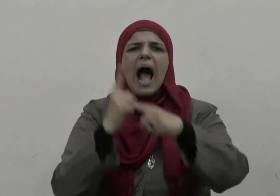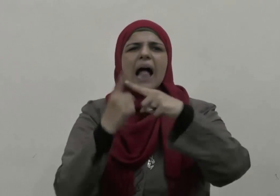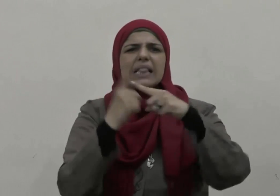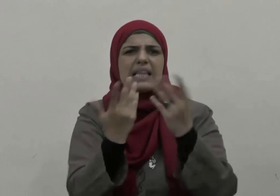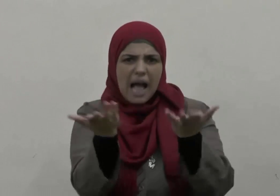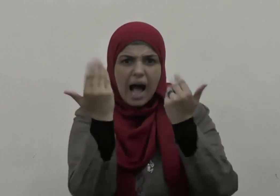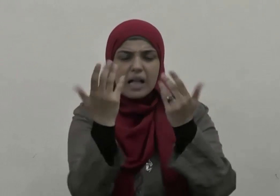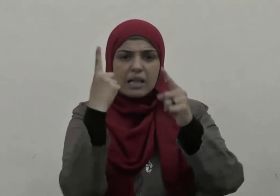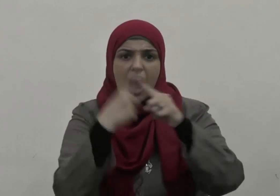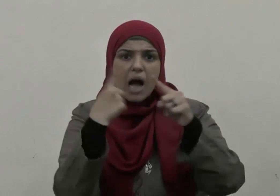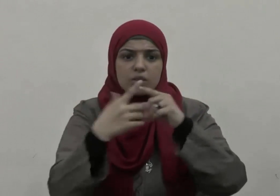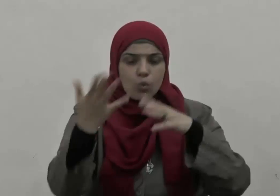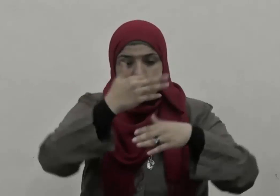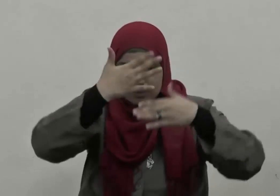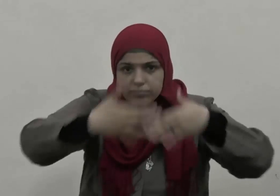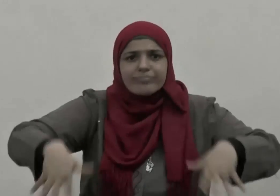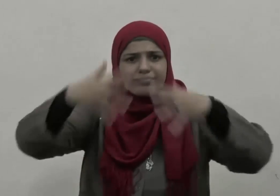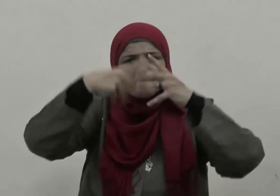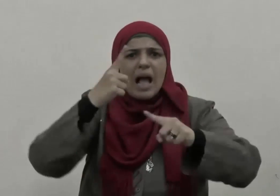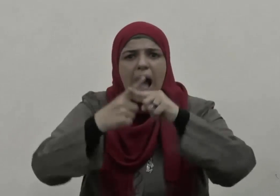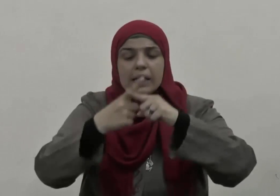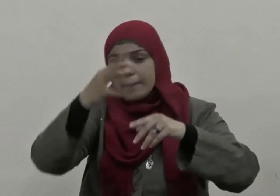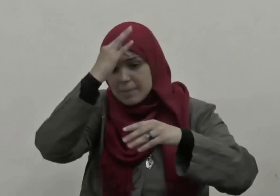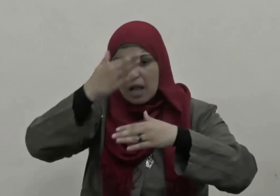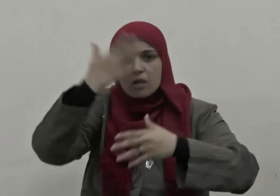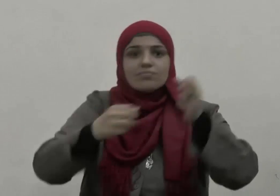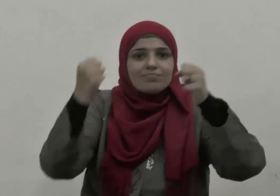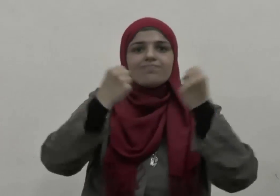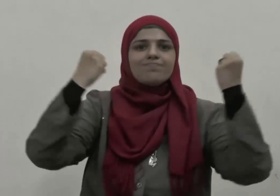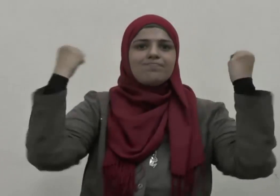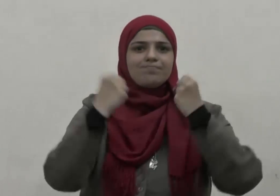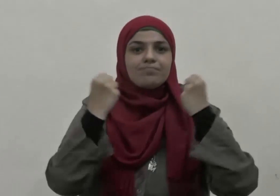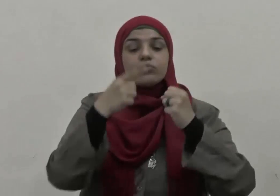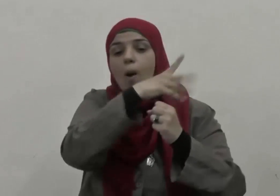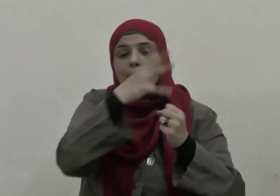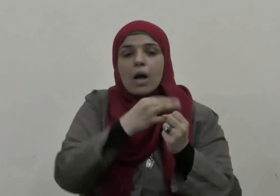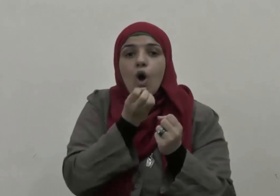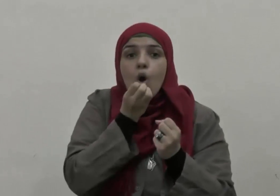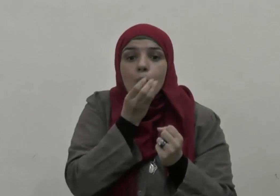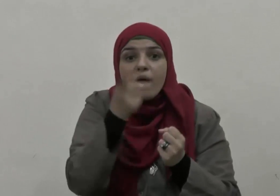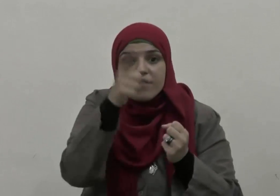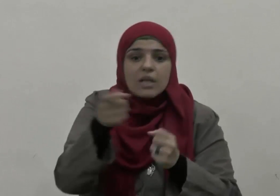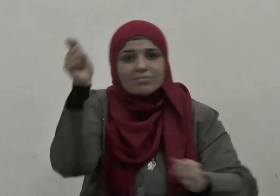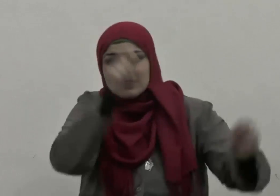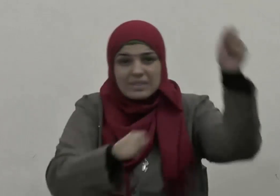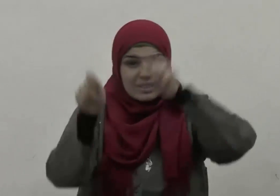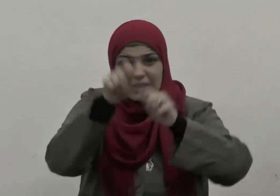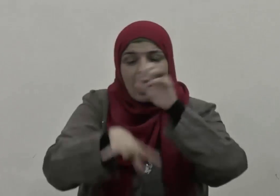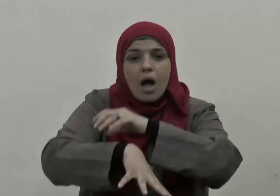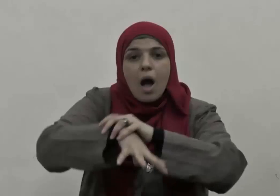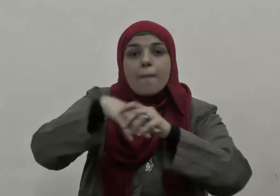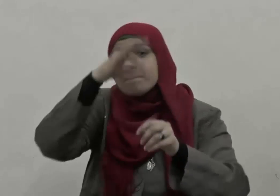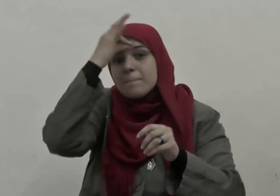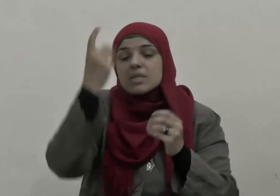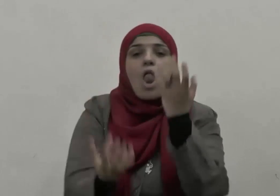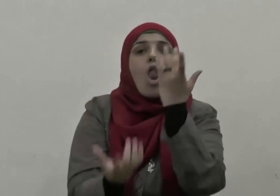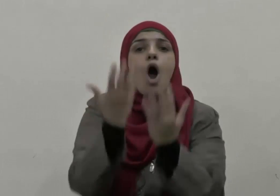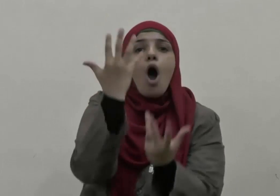الحديد حتى إذا سوى بين الصدفين قال انفخوا حتى إذا جعله نارا